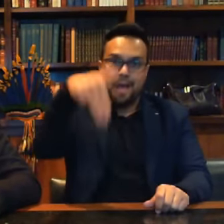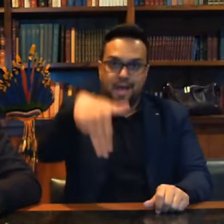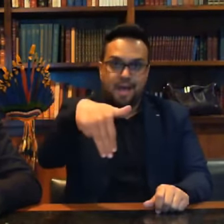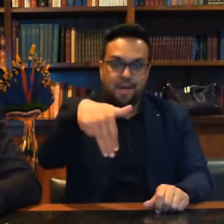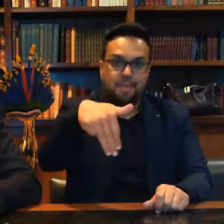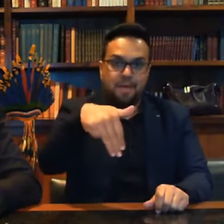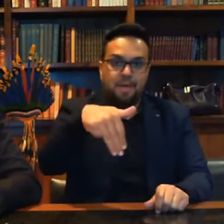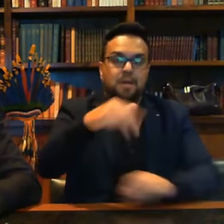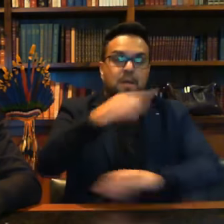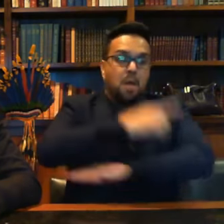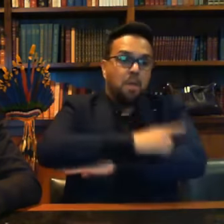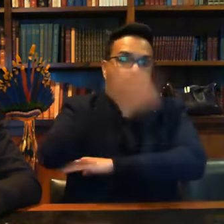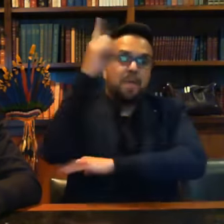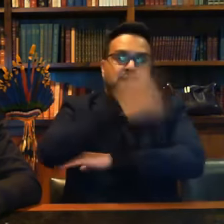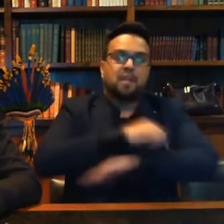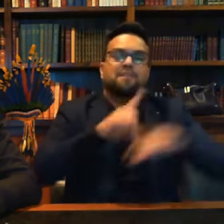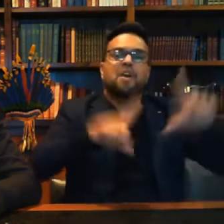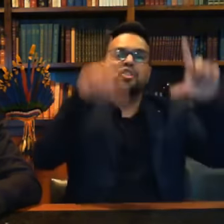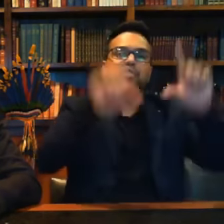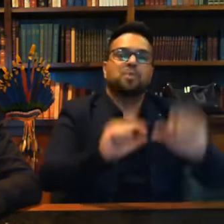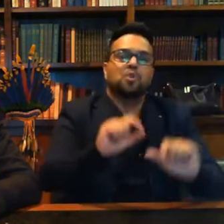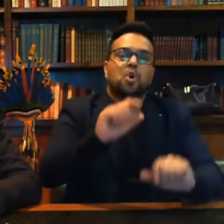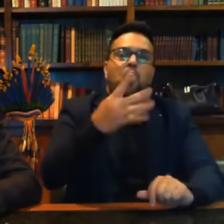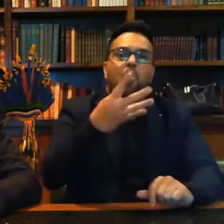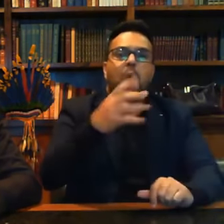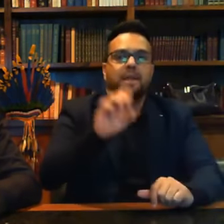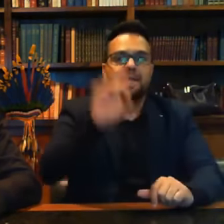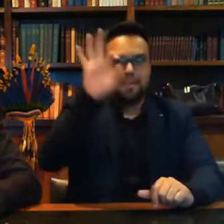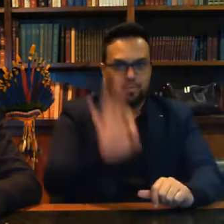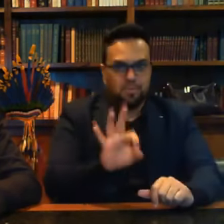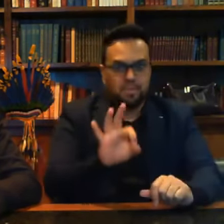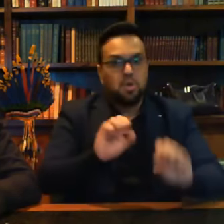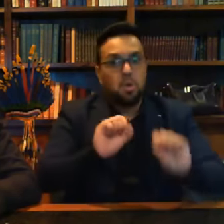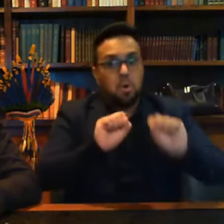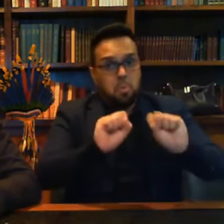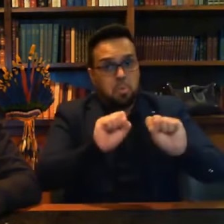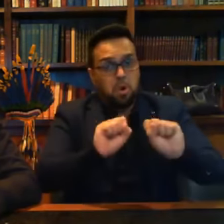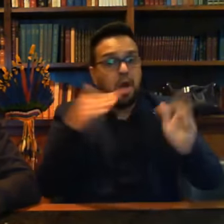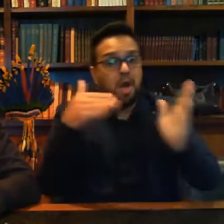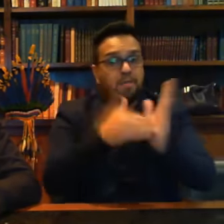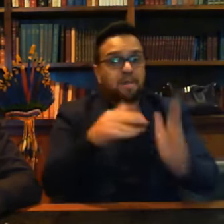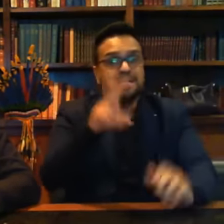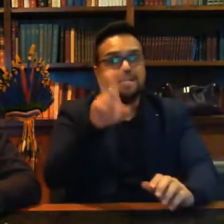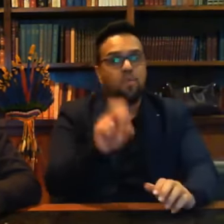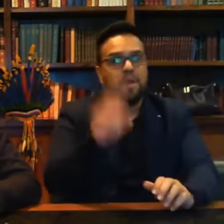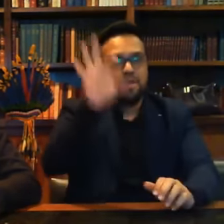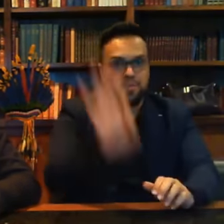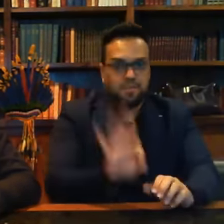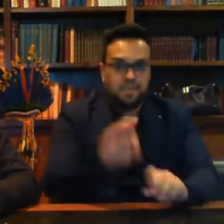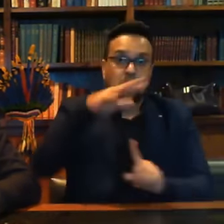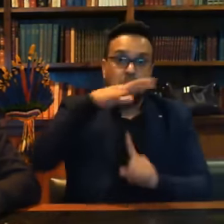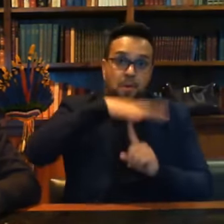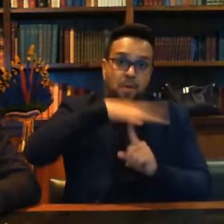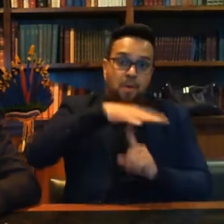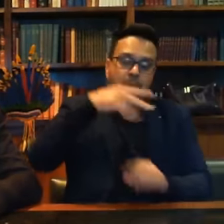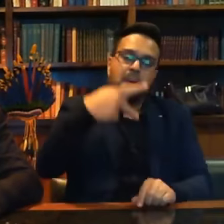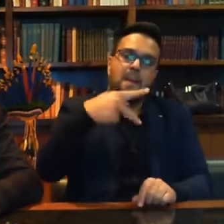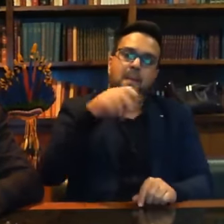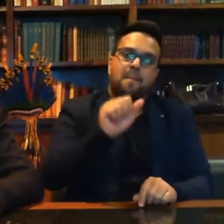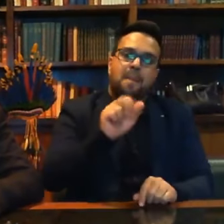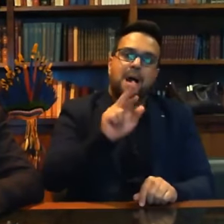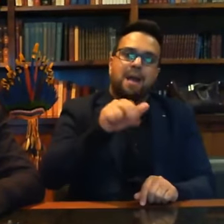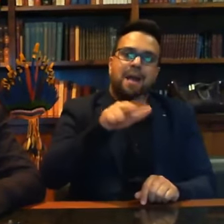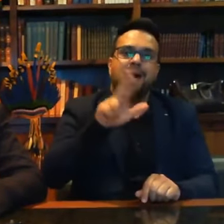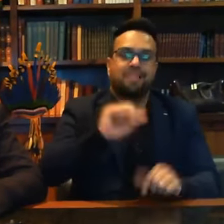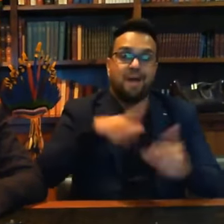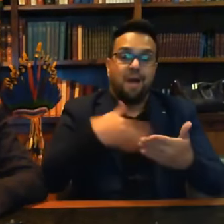o pedágio é reduzido em pelo menos 40%, podendo chegar a 50%. Então, o Paraná, que ainda tem um